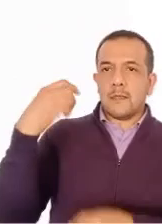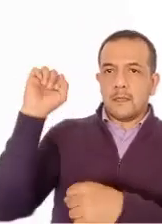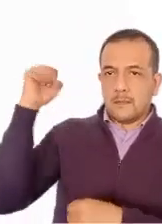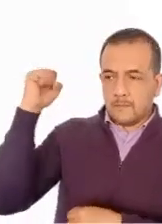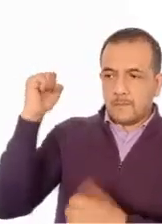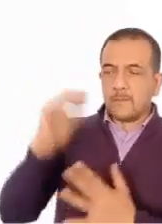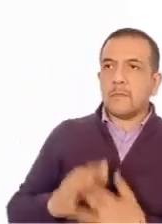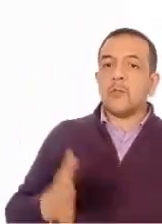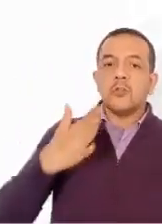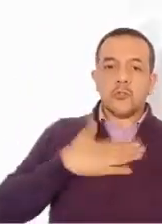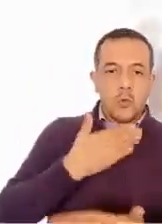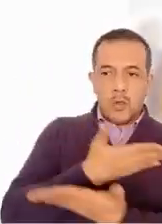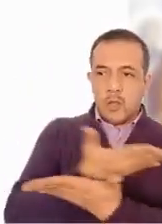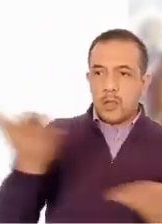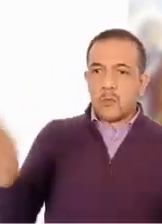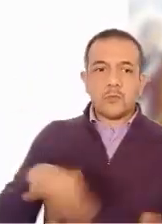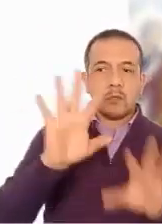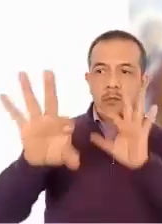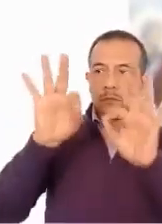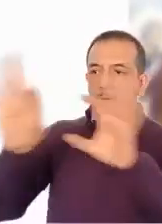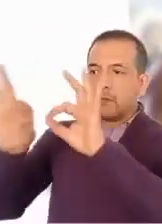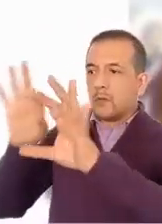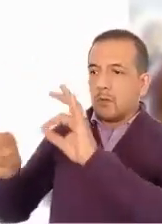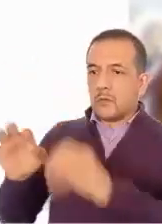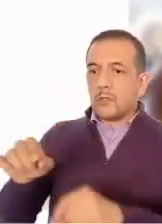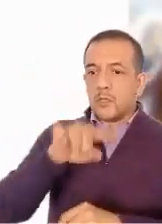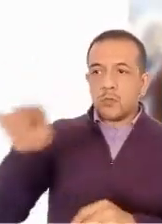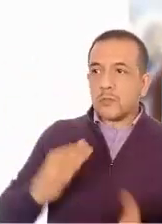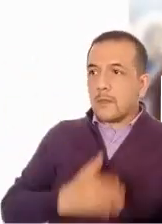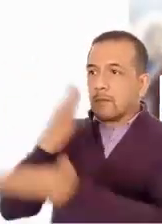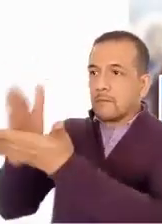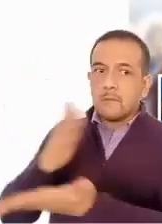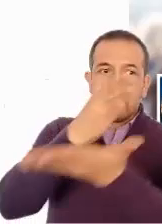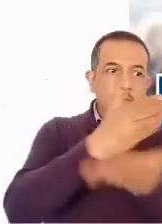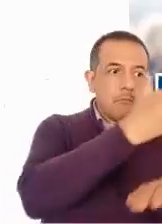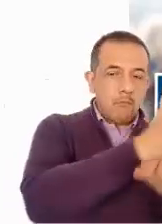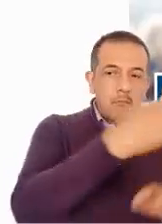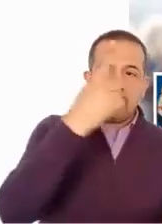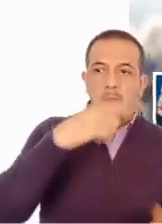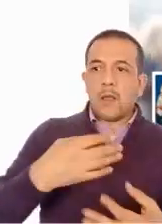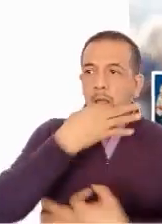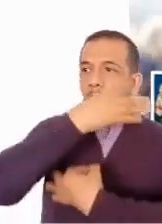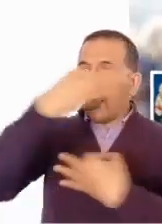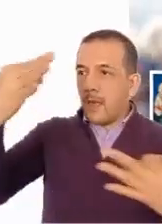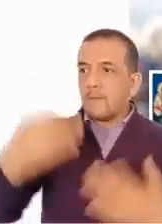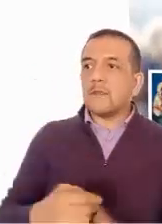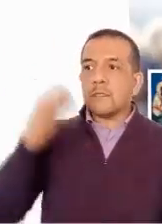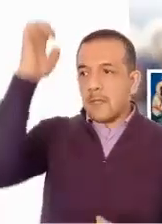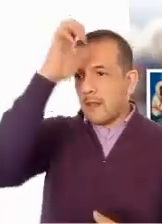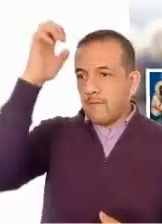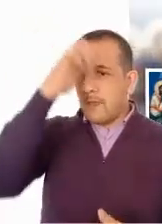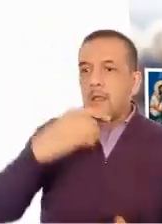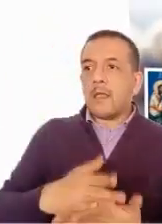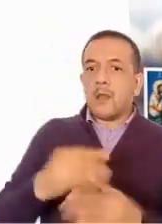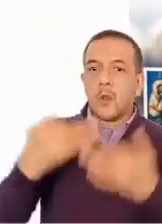Siete de septiembre. Yo los he elegido del mundo para que vayan y